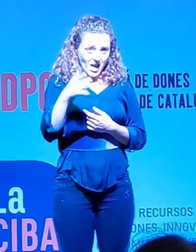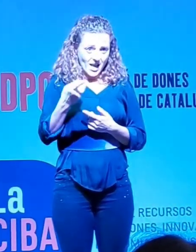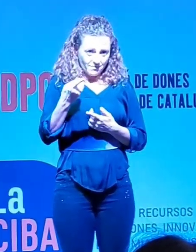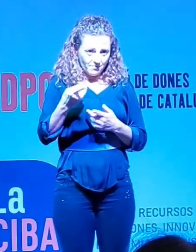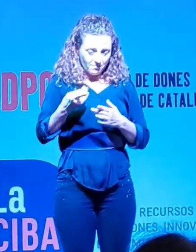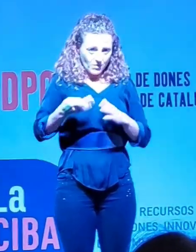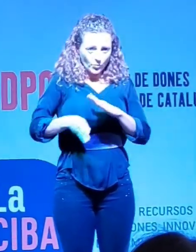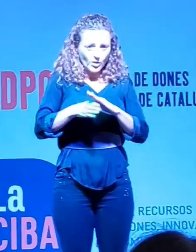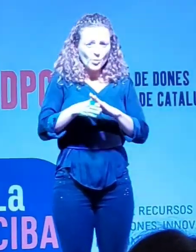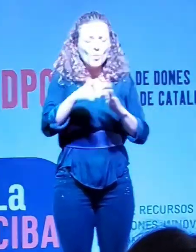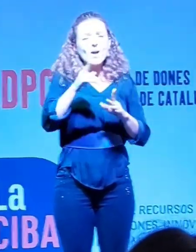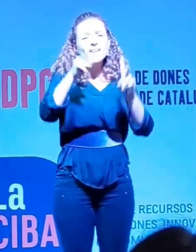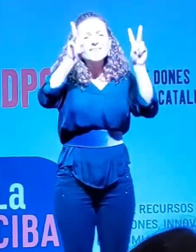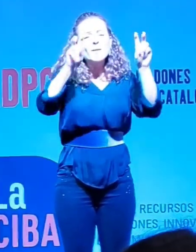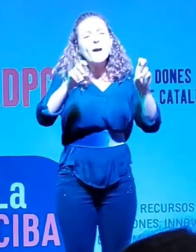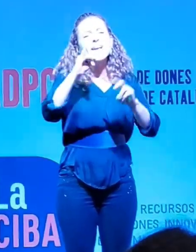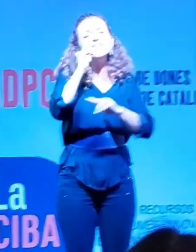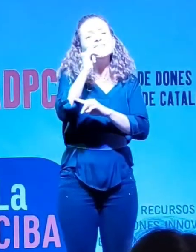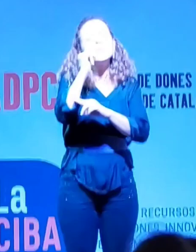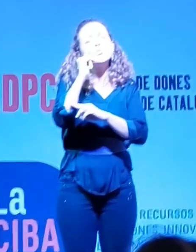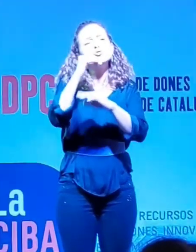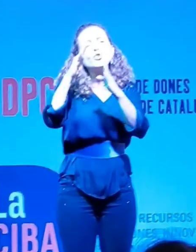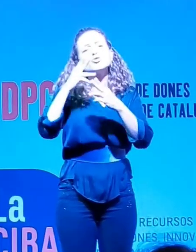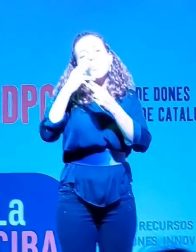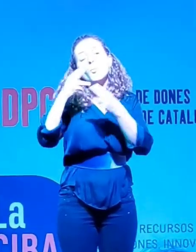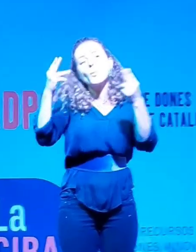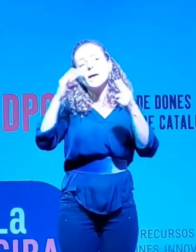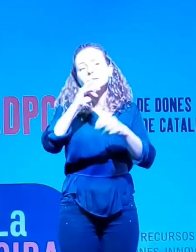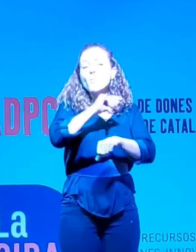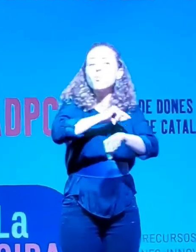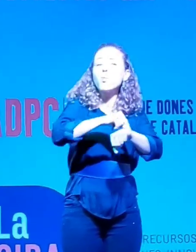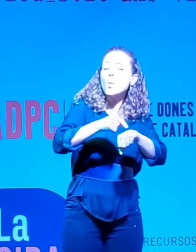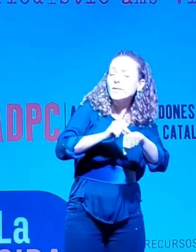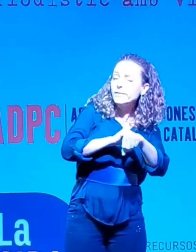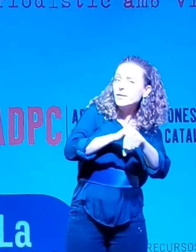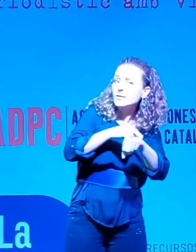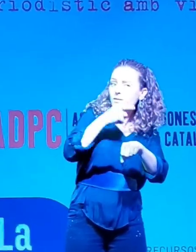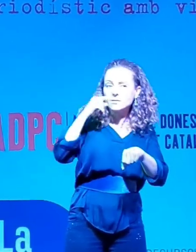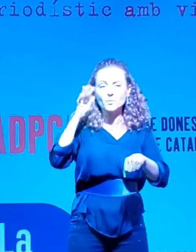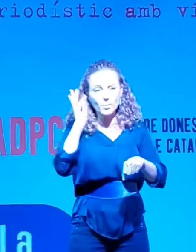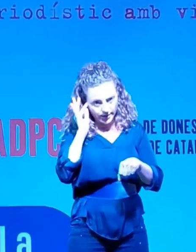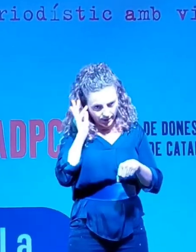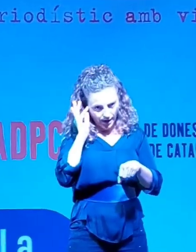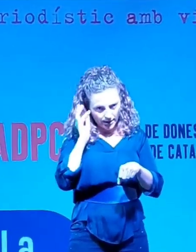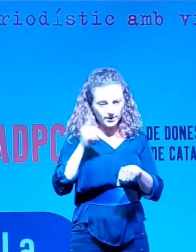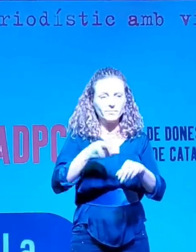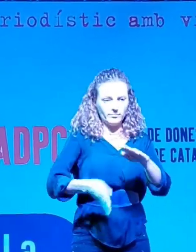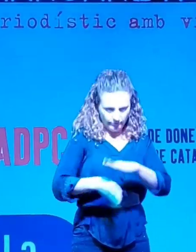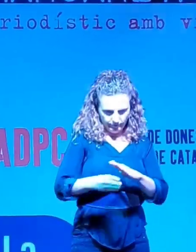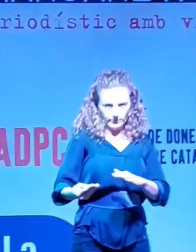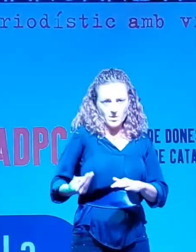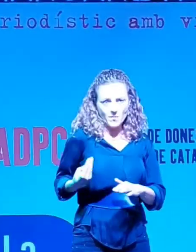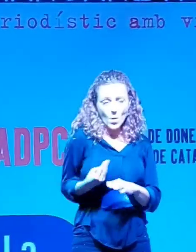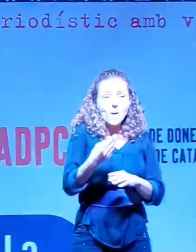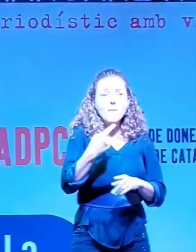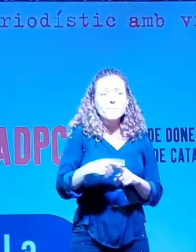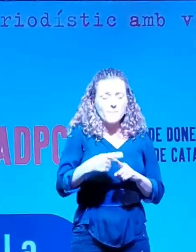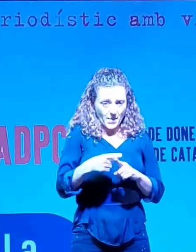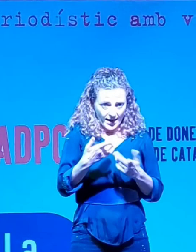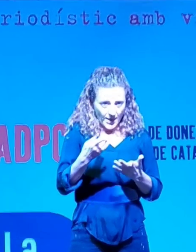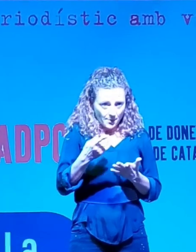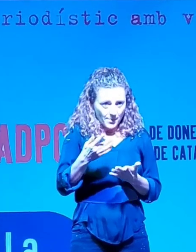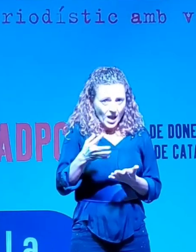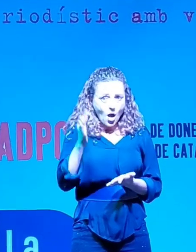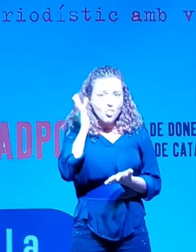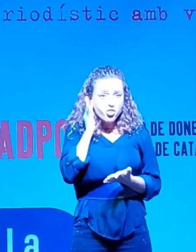sent és el de les institucions públiques i dels polítics i polítiques, ja que, malgrat que les dones a Espanya